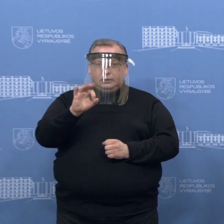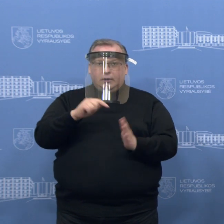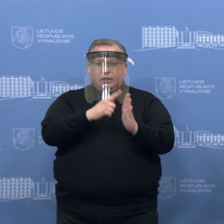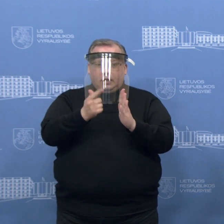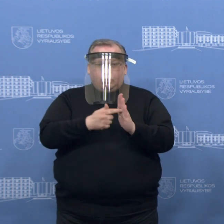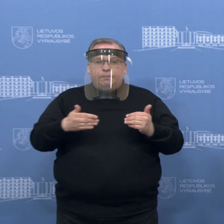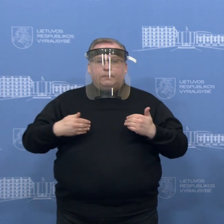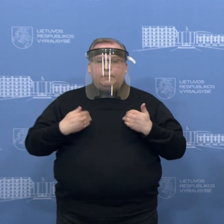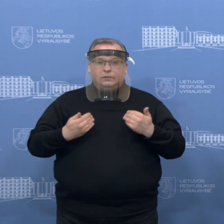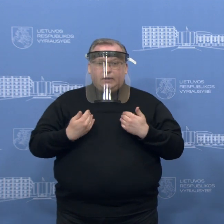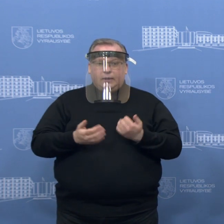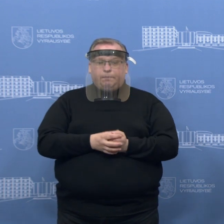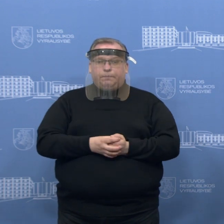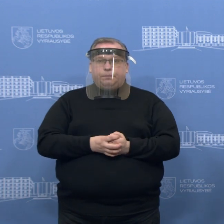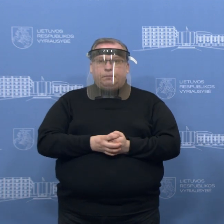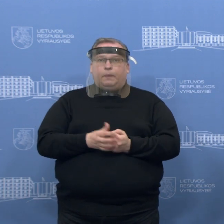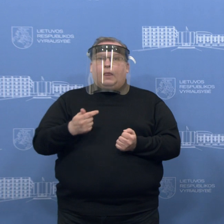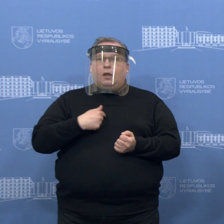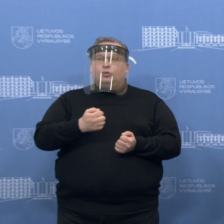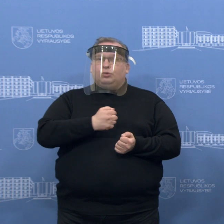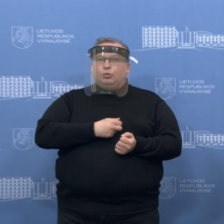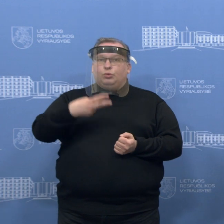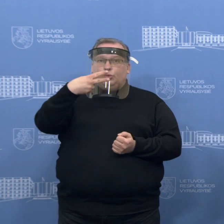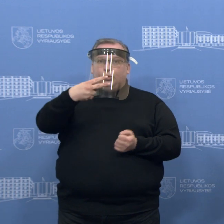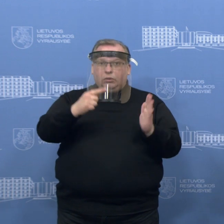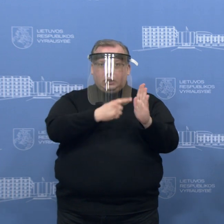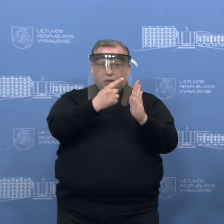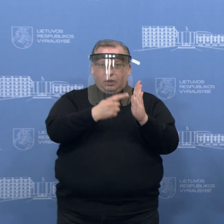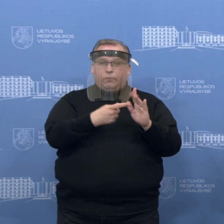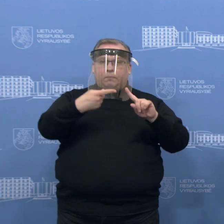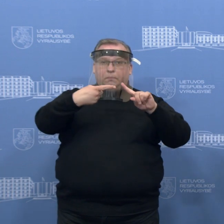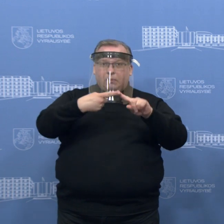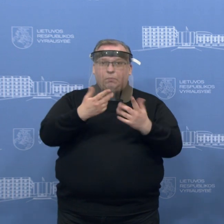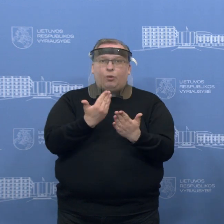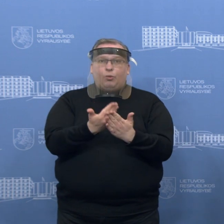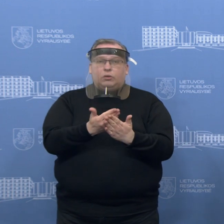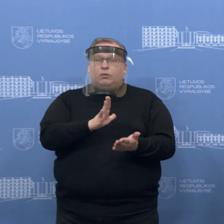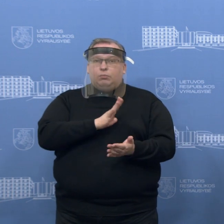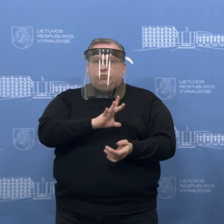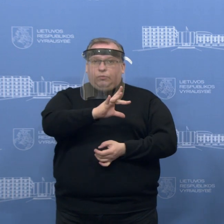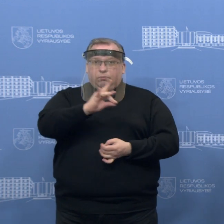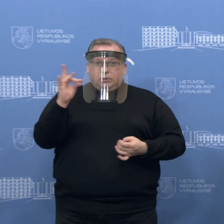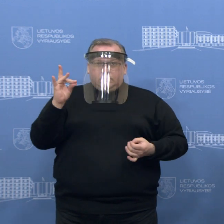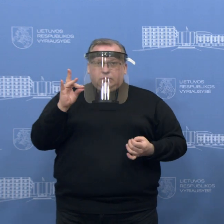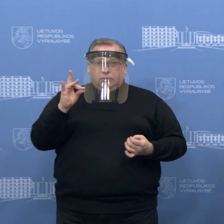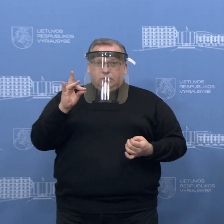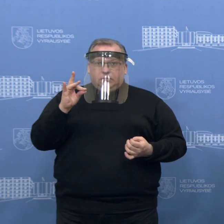Labudiena, premjera. Aš turiu du klausimus. Taip pirmas būtų, kodėl buvo pasirinkta